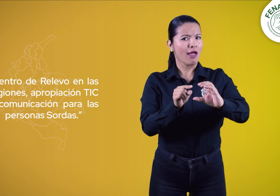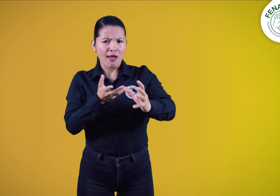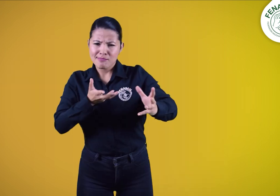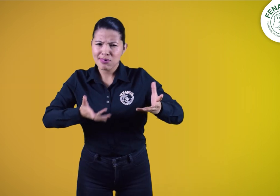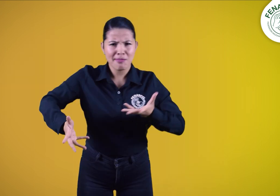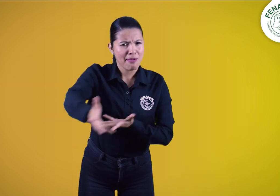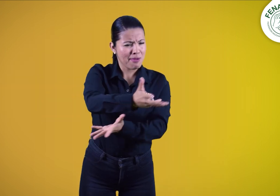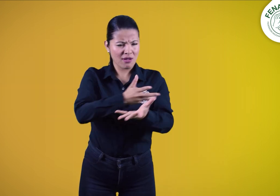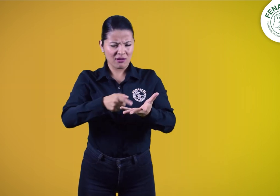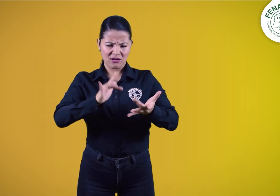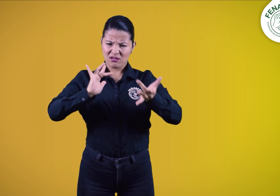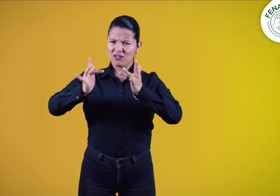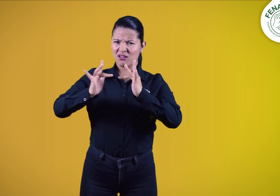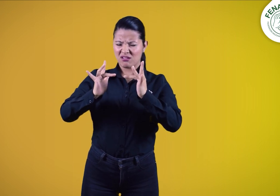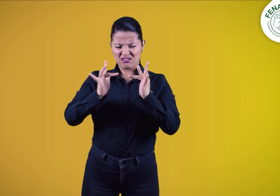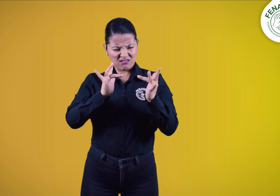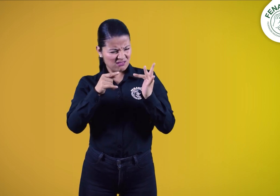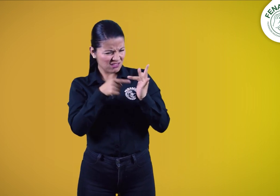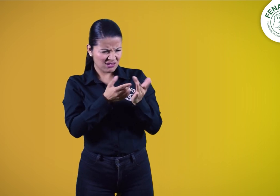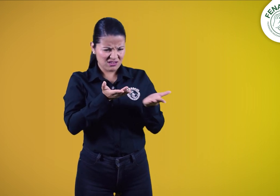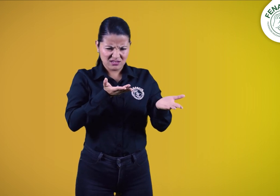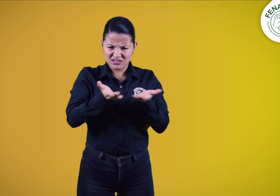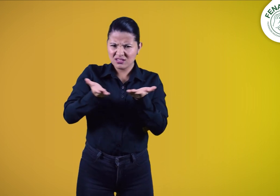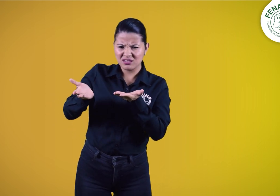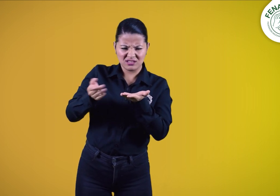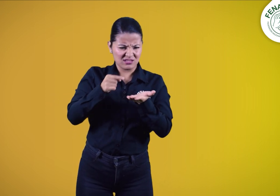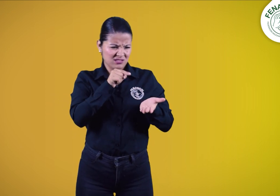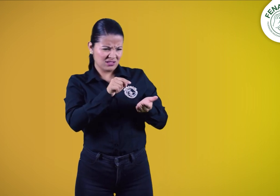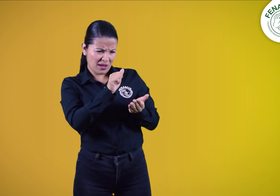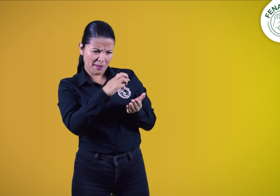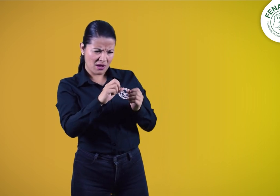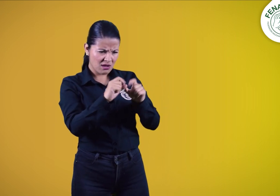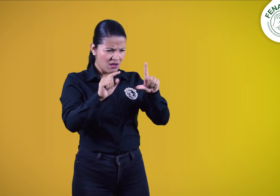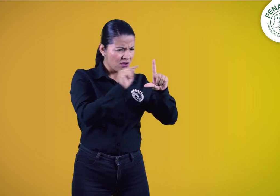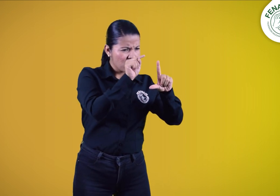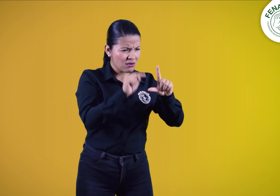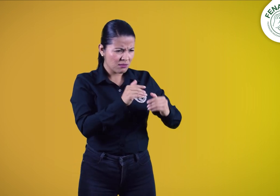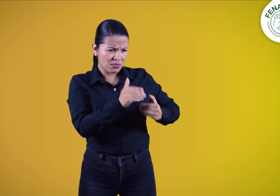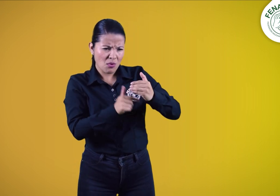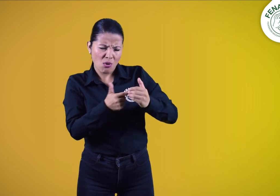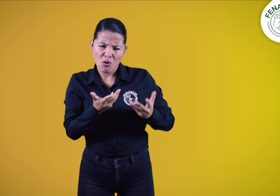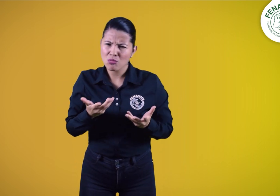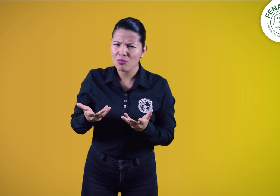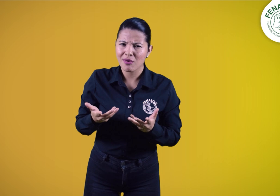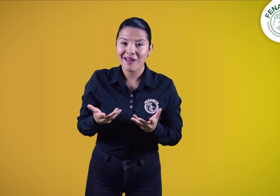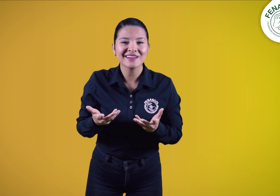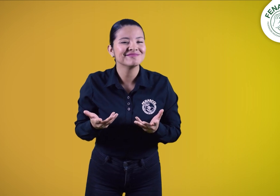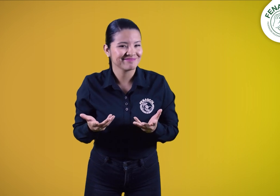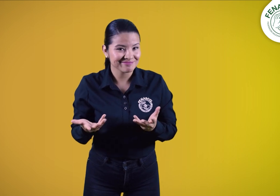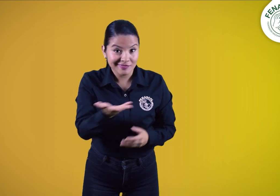Allí dialogaremos sobre qué es el centro de relevo, los servicios que ofrece, el uso de la app, cómo ingresar y muchos más. Y